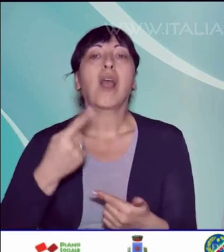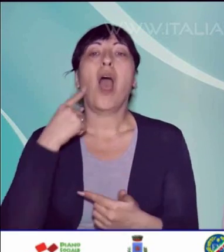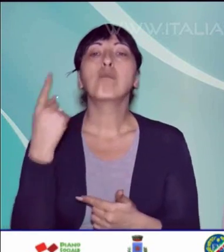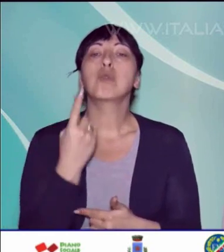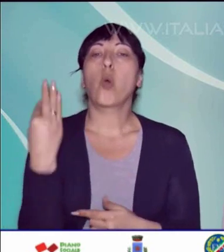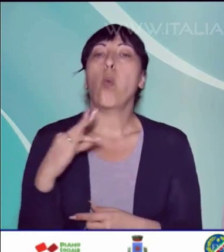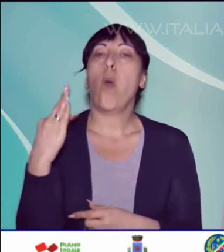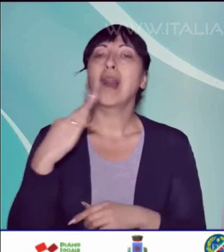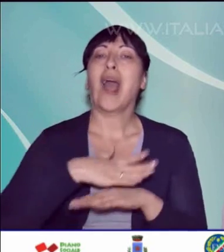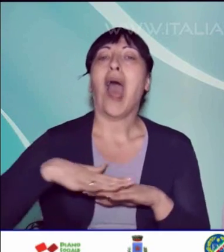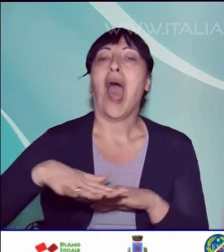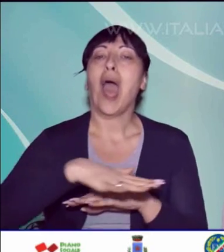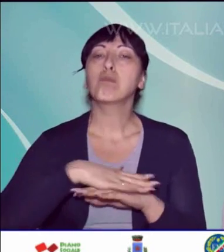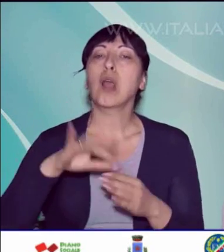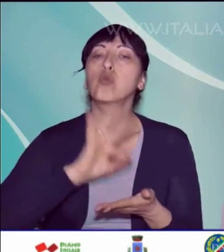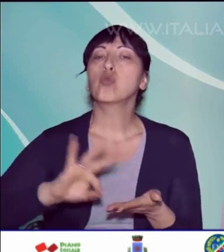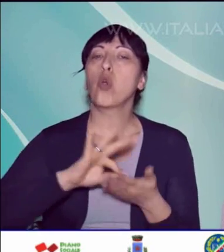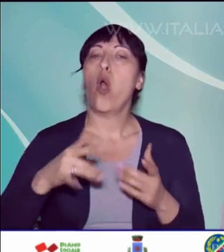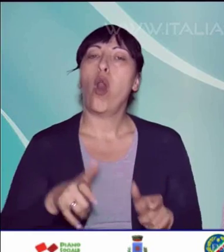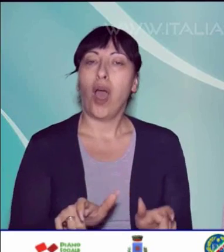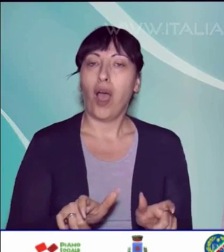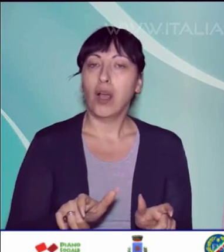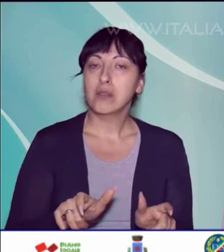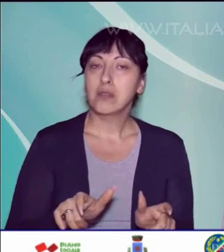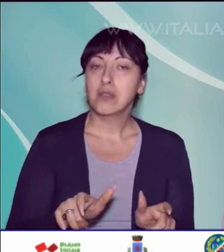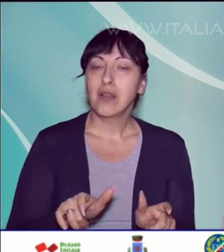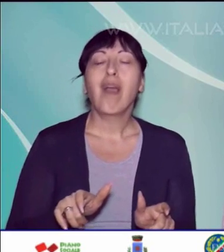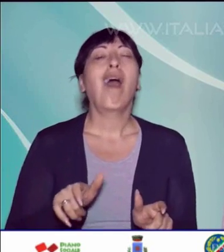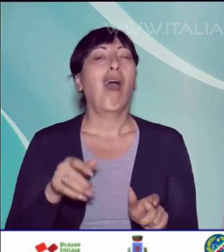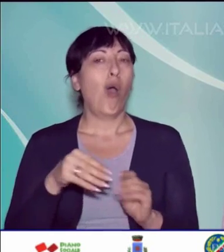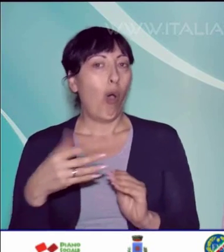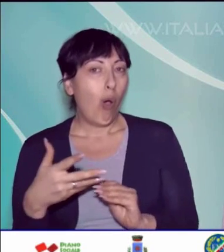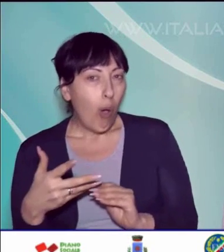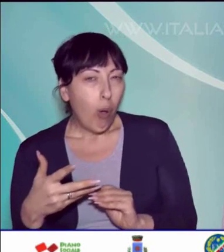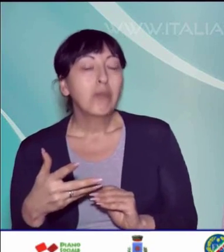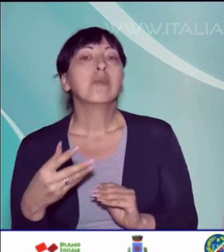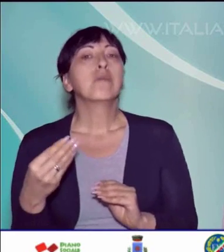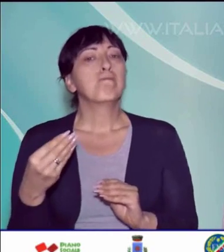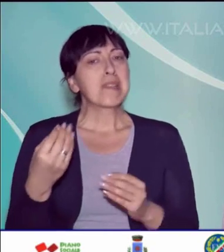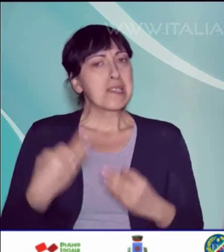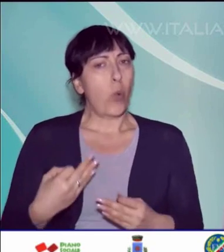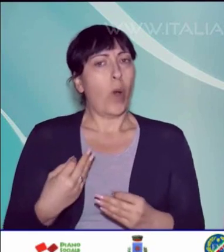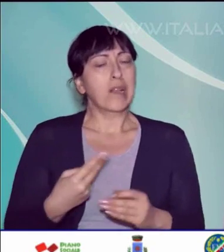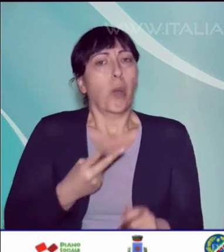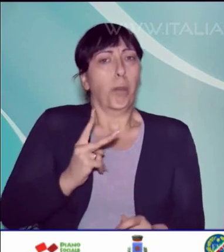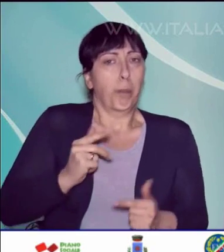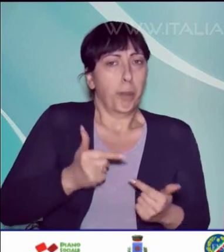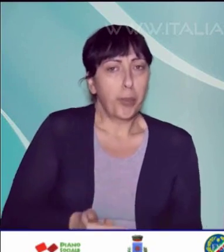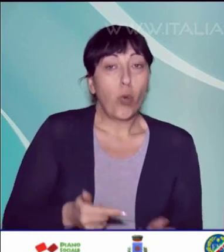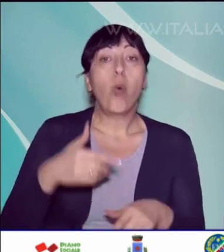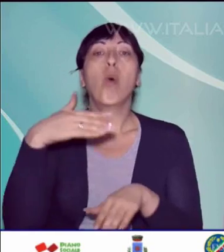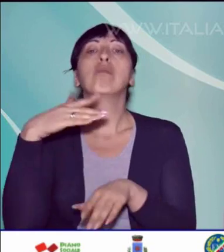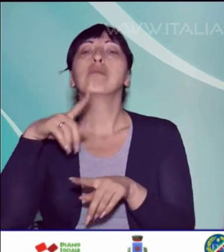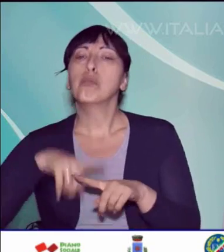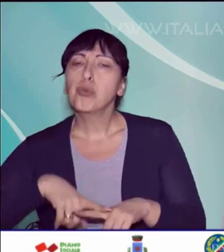la qualità degli ambienti scolastici, mediante l'ulteriore innalzamento della sicurezza e l'utilizzo di